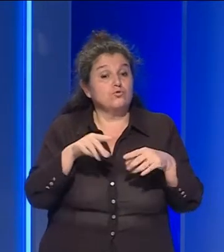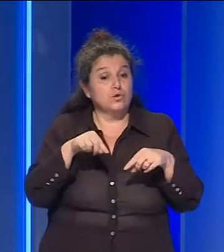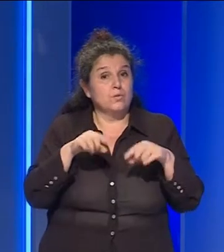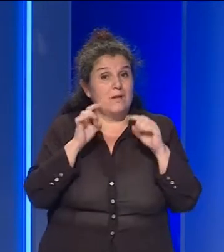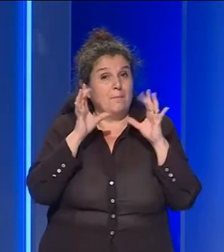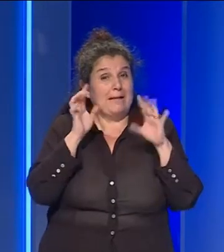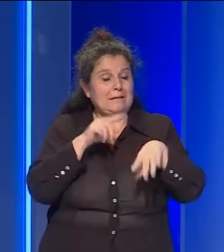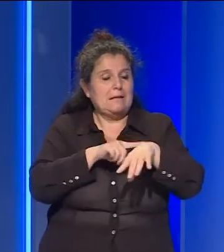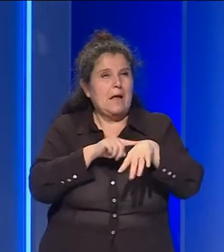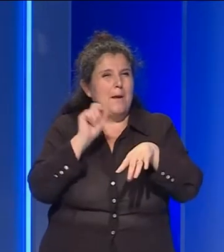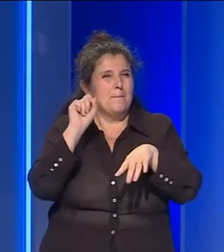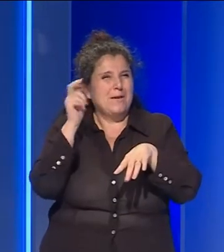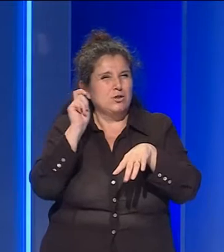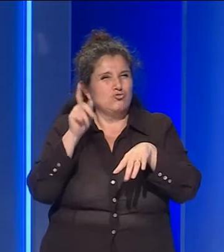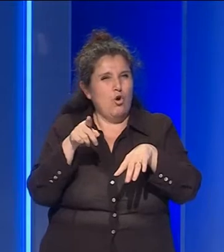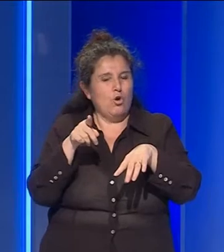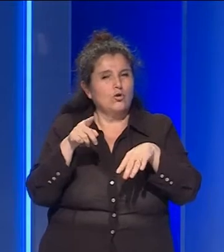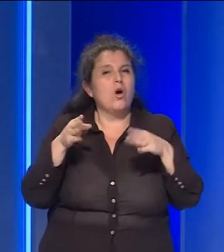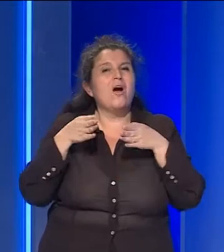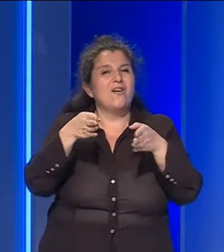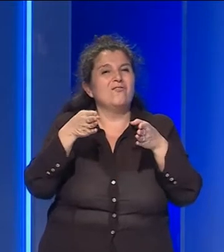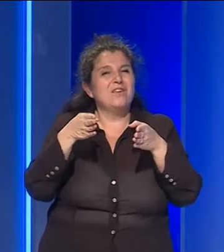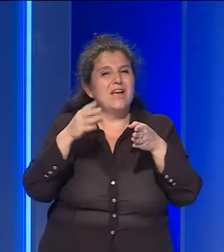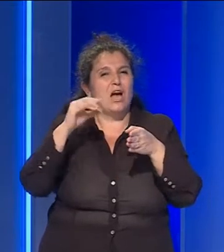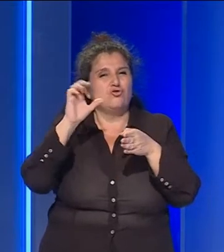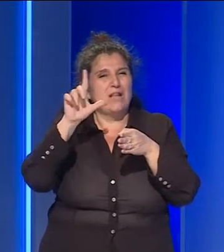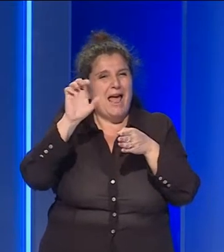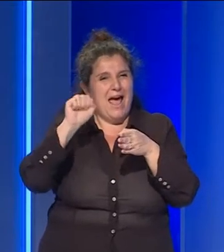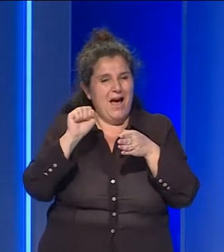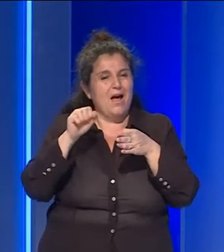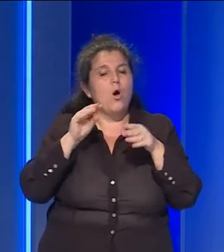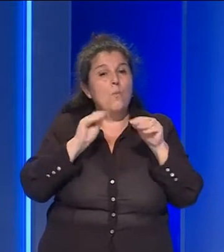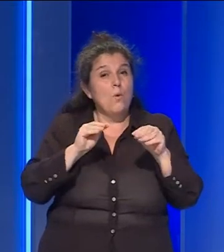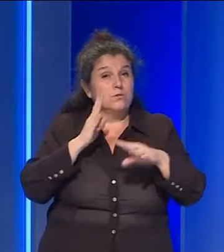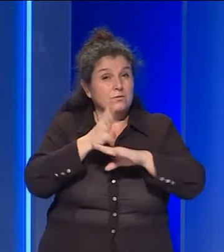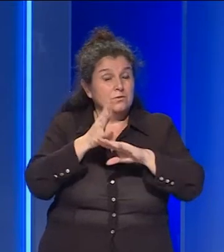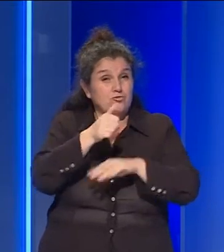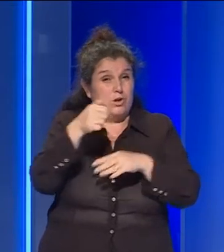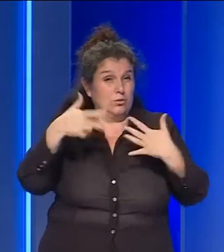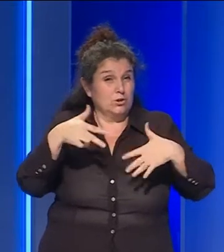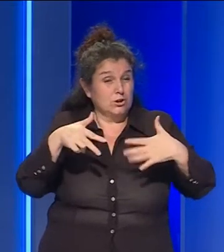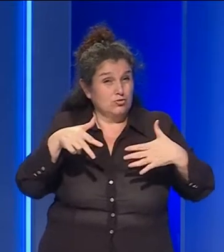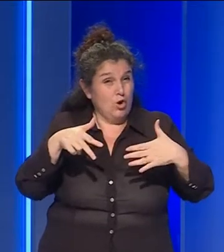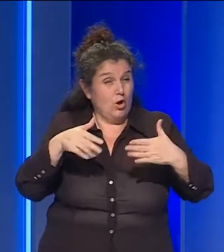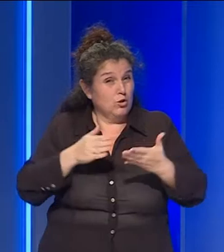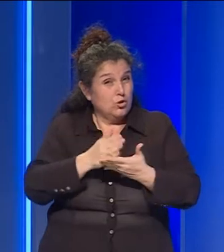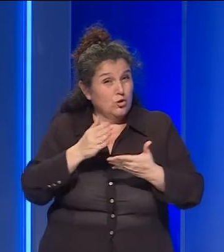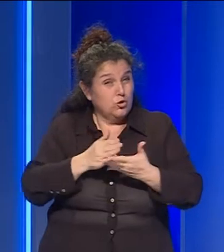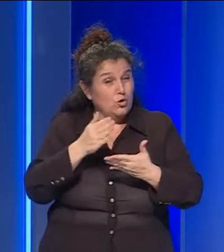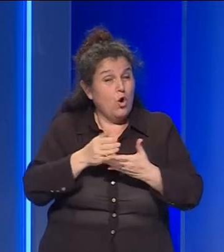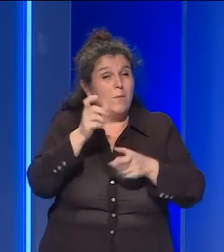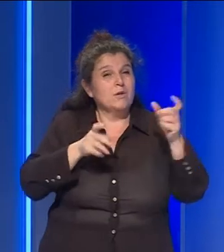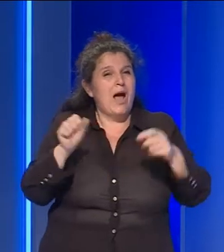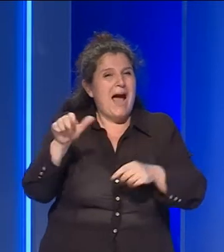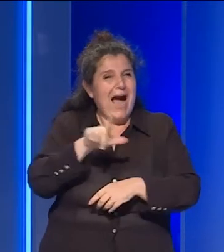mattina intorno a mezzogiorno in via Cilea. Sul posto sono intervenuti sanitari del 118, personale dell'ASL,